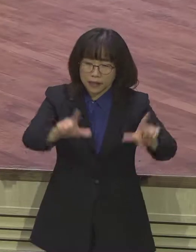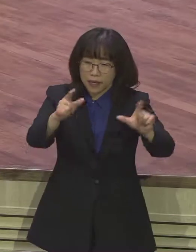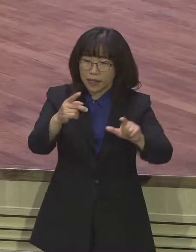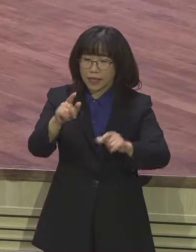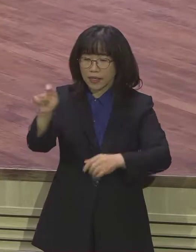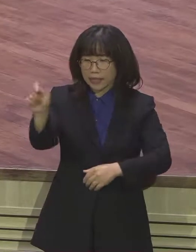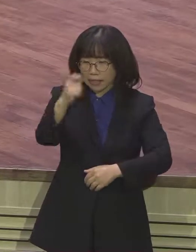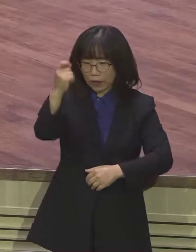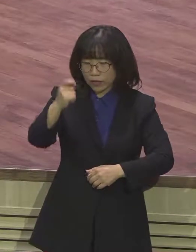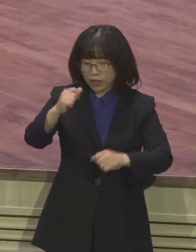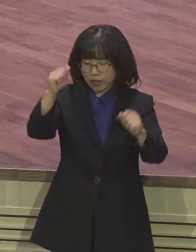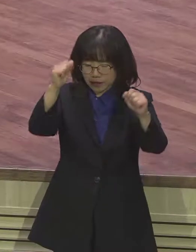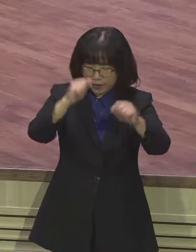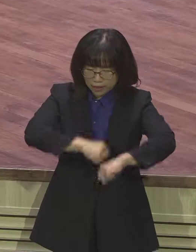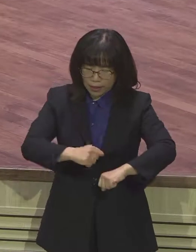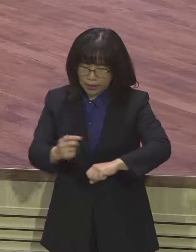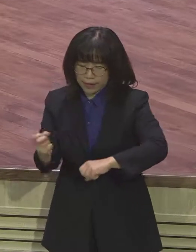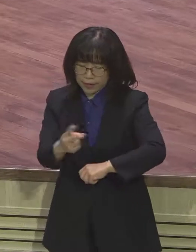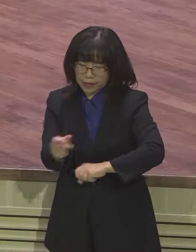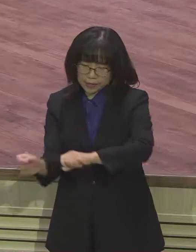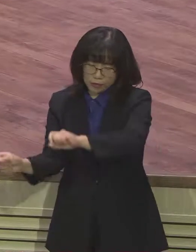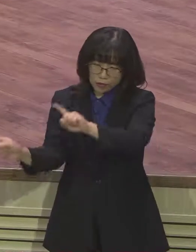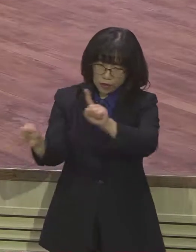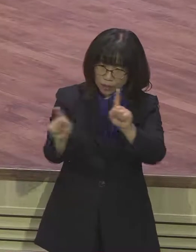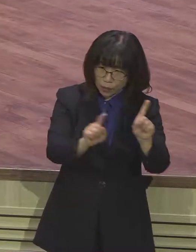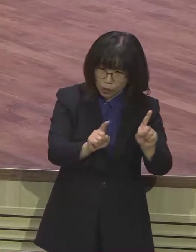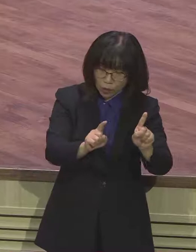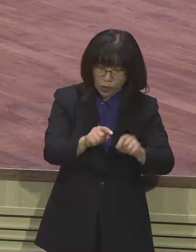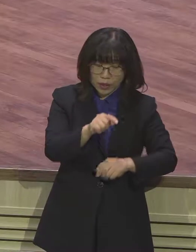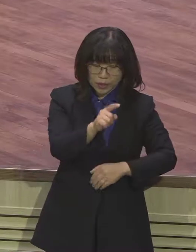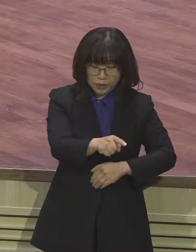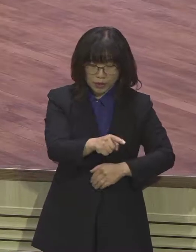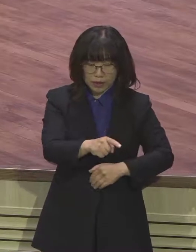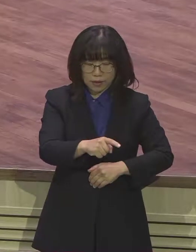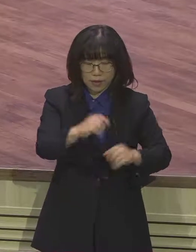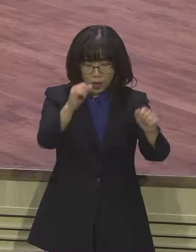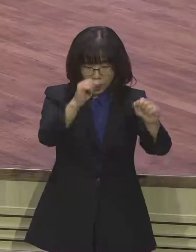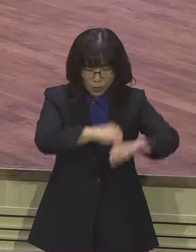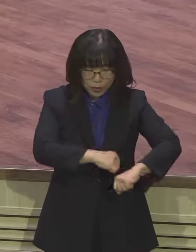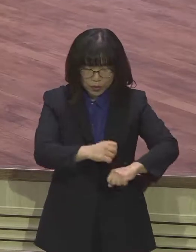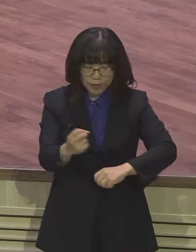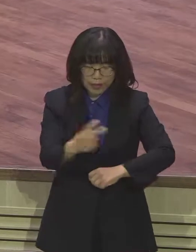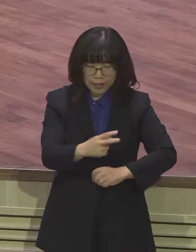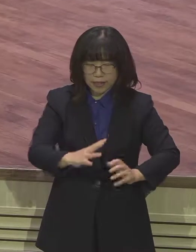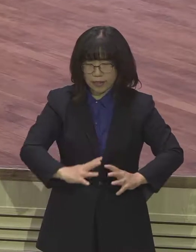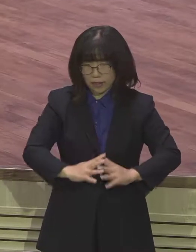일으키고 그것들의 틈을 막으며 그 허물어진 것을 일으켜서 옛적과 같이 세우고